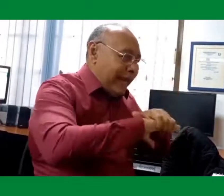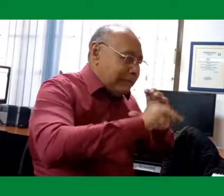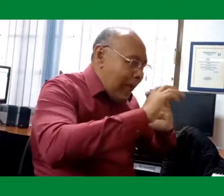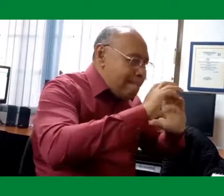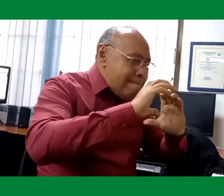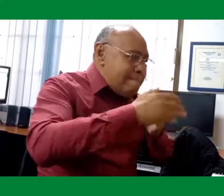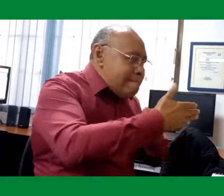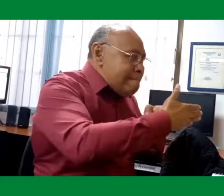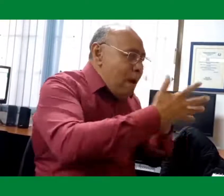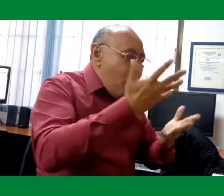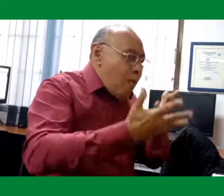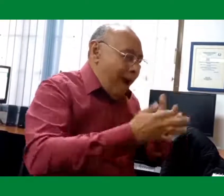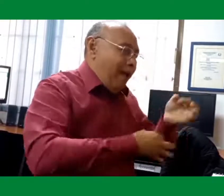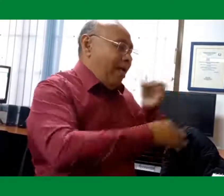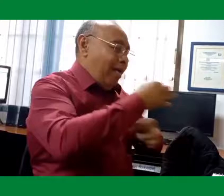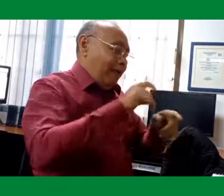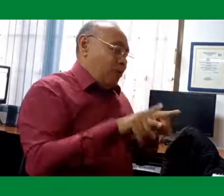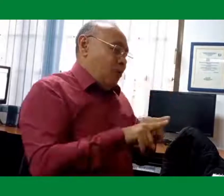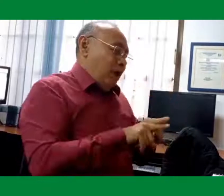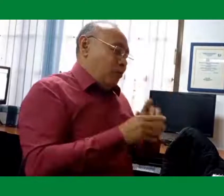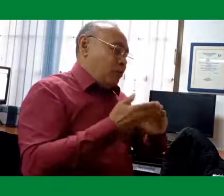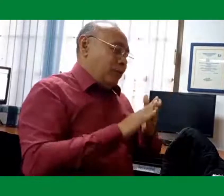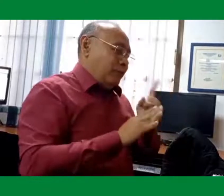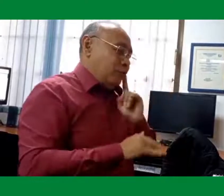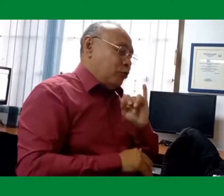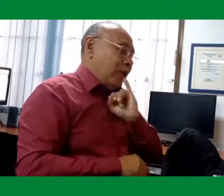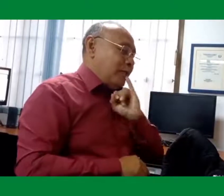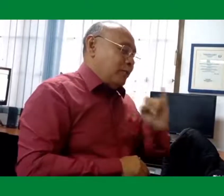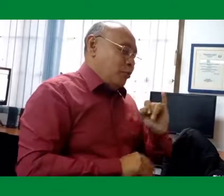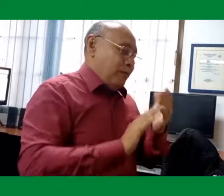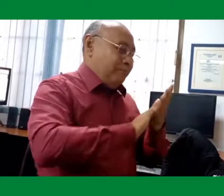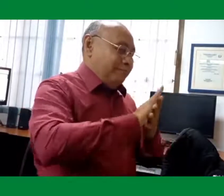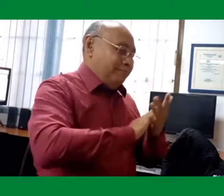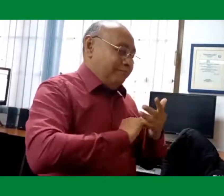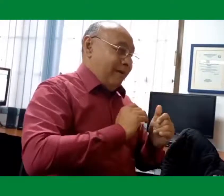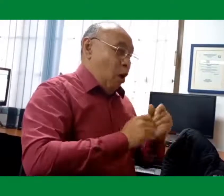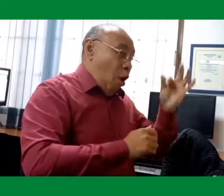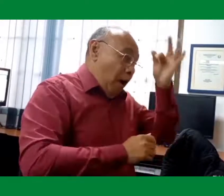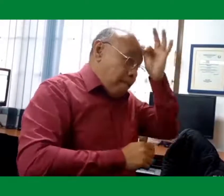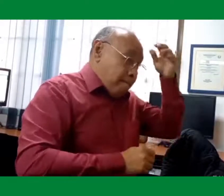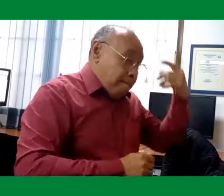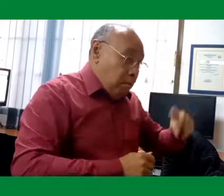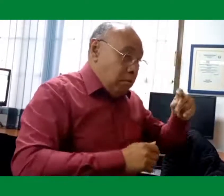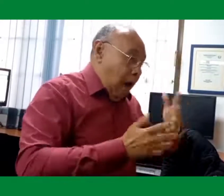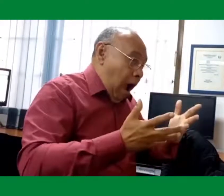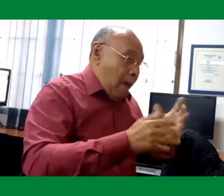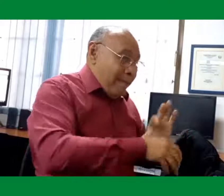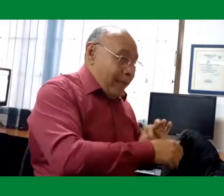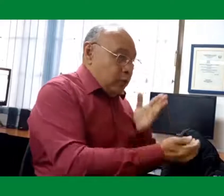y el cuerpo médico no sabe inglés, probablemente se perpetuará esta barrera comunicativa. Esto mismo